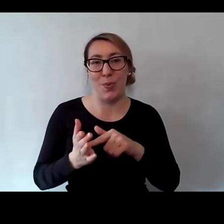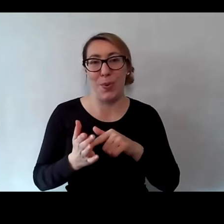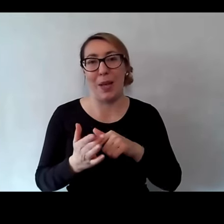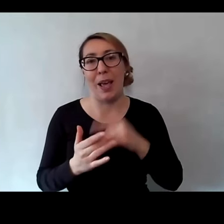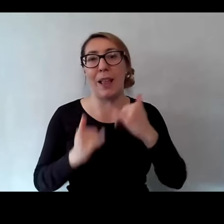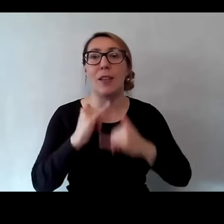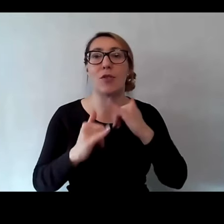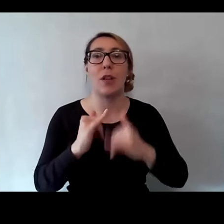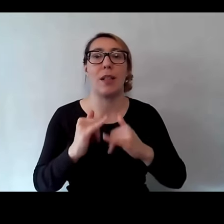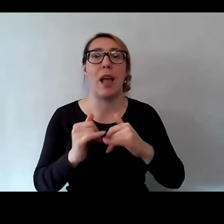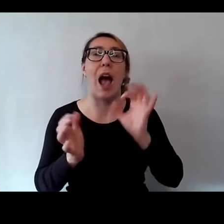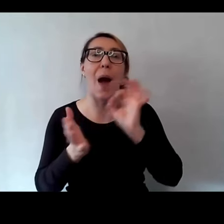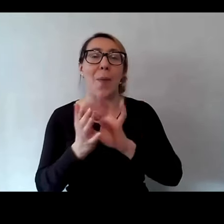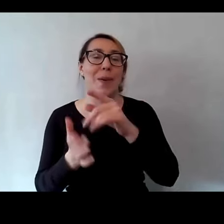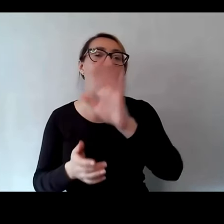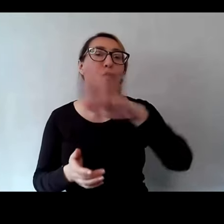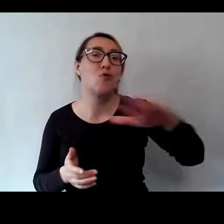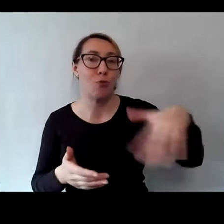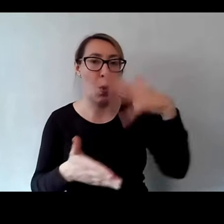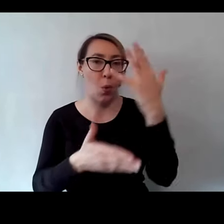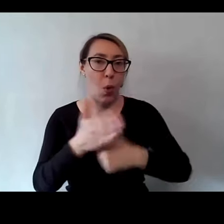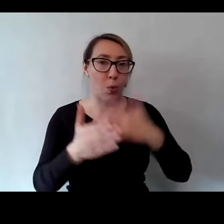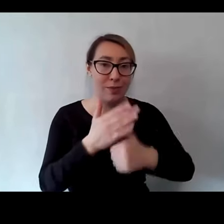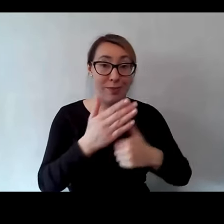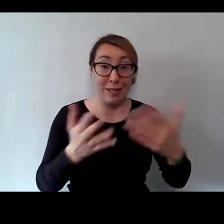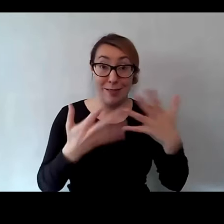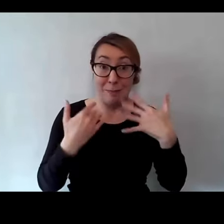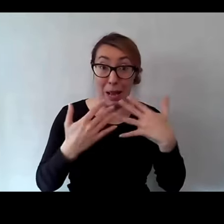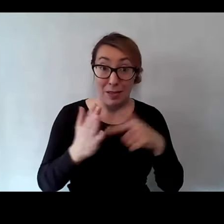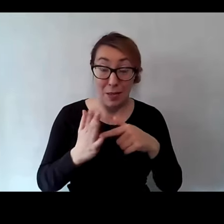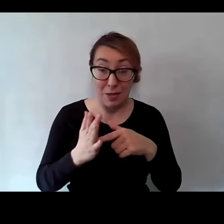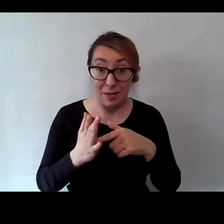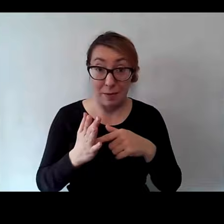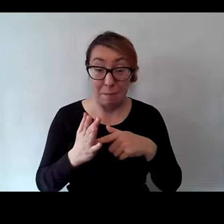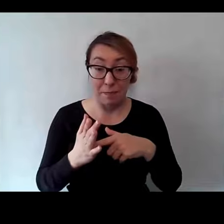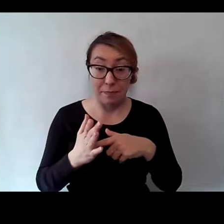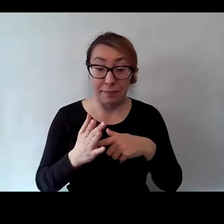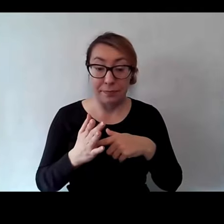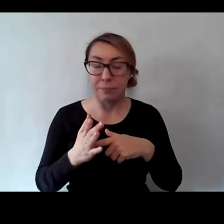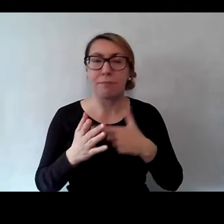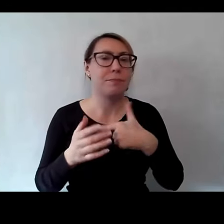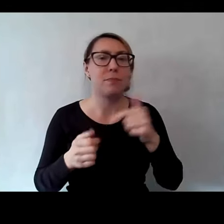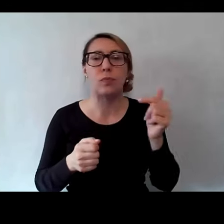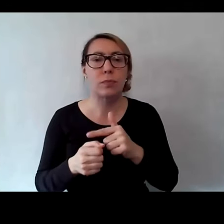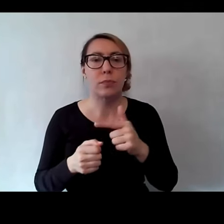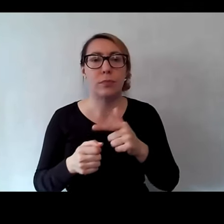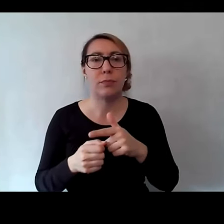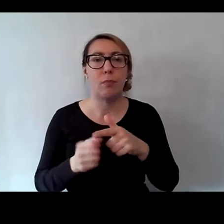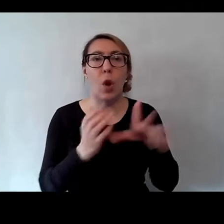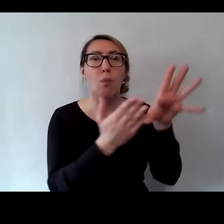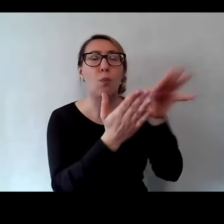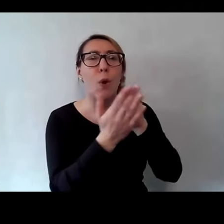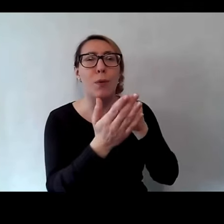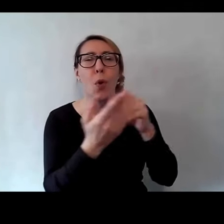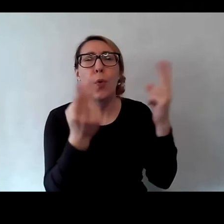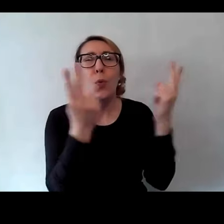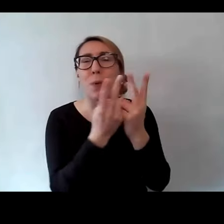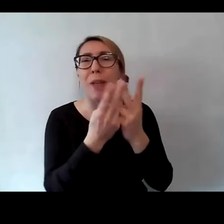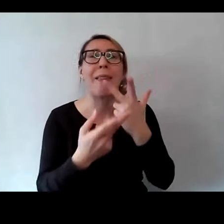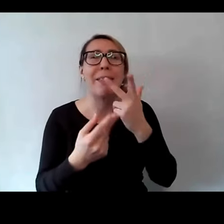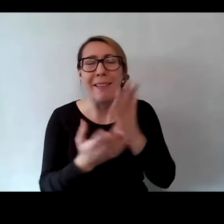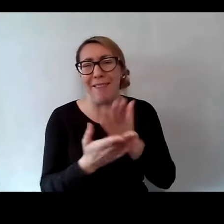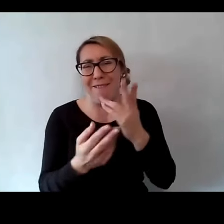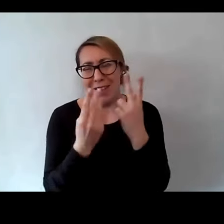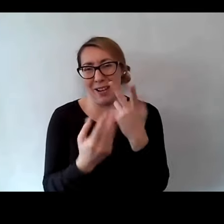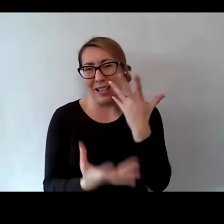kiedy właśnie dzieci wykorzystują spacer wirtualny i niekoniecznie nawet odwzorowują jeden do jeden. Ono się po prostu